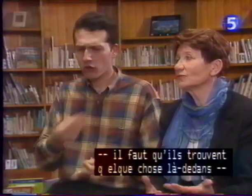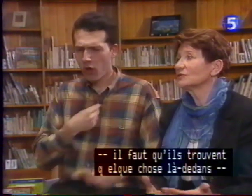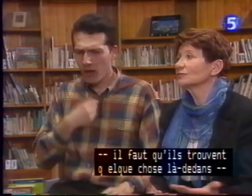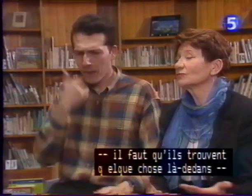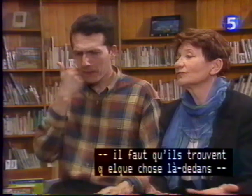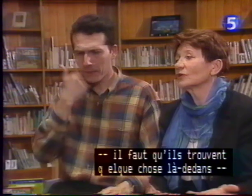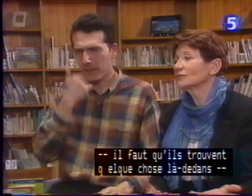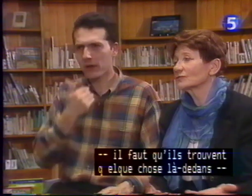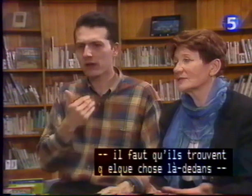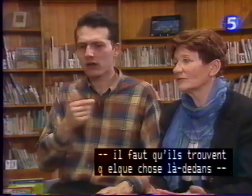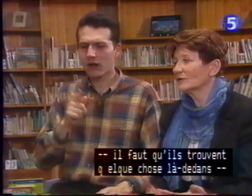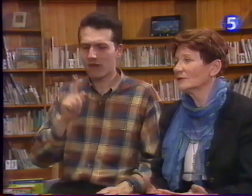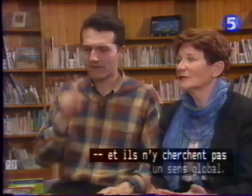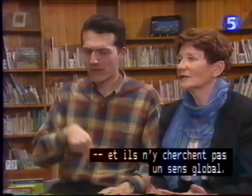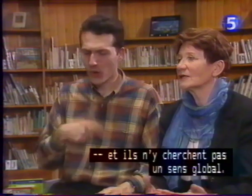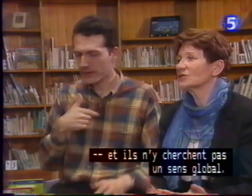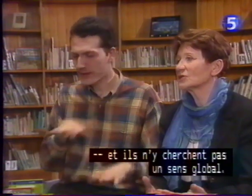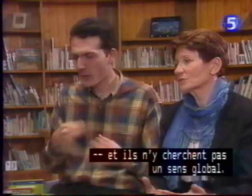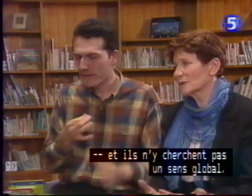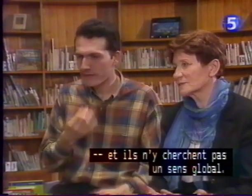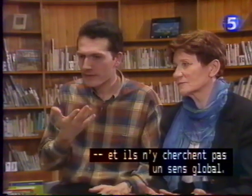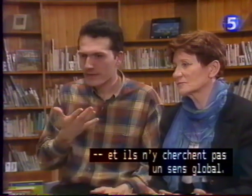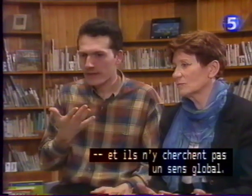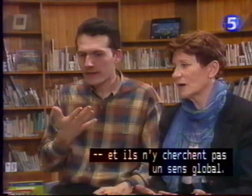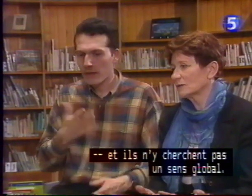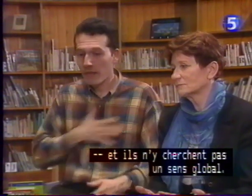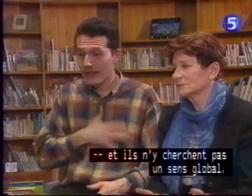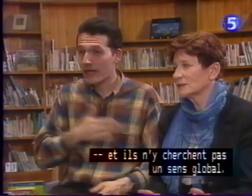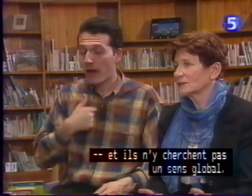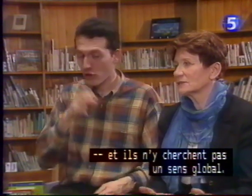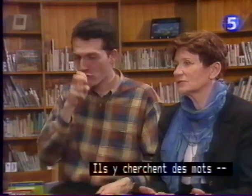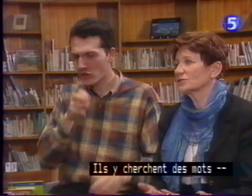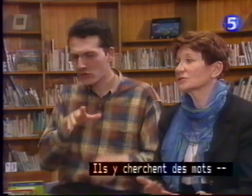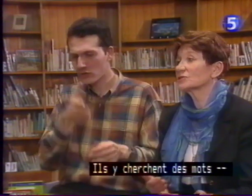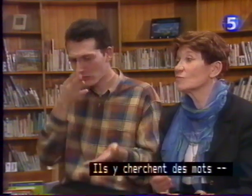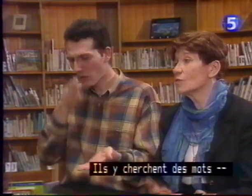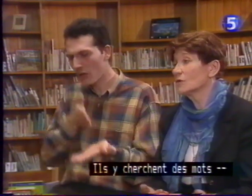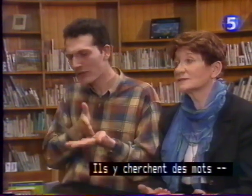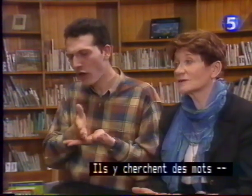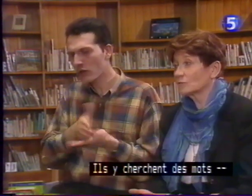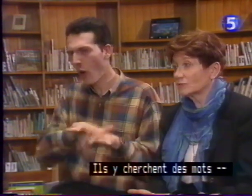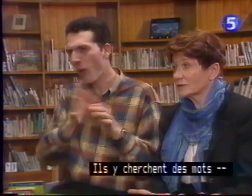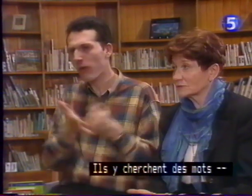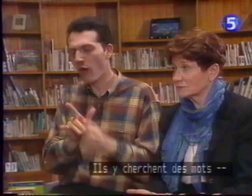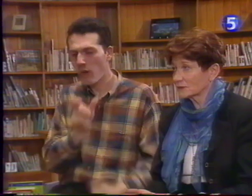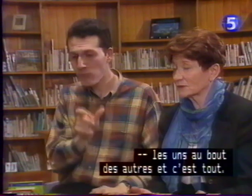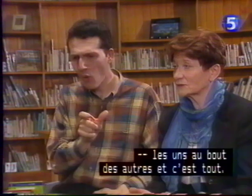trouvent quelque chose là-dedans, et ils n'y cherchent pas un sens global. Ils y cherchent des mots, les uns au bout des autres, et c'est tout.